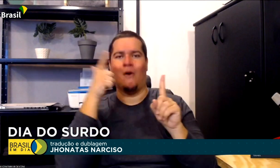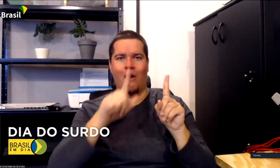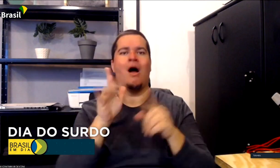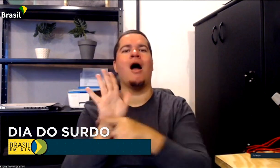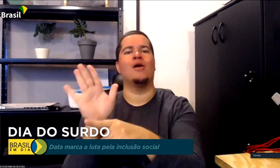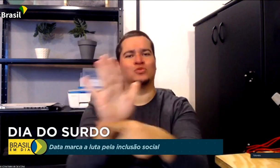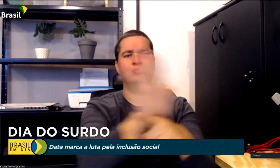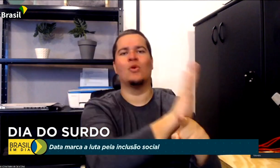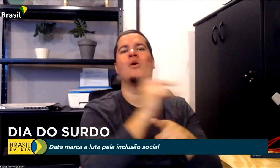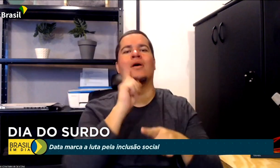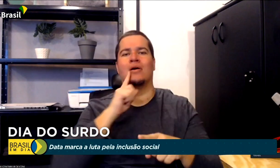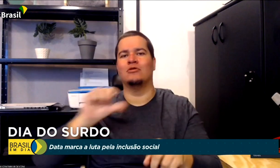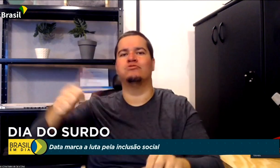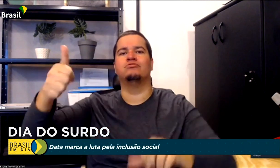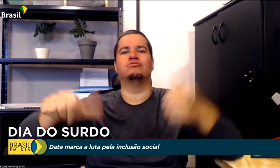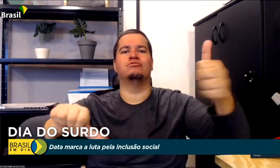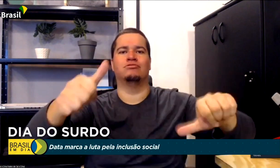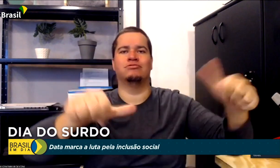outros surdos.